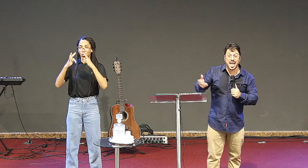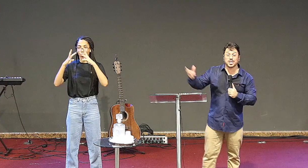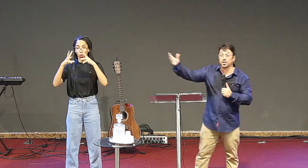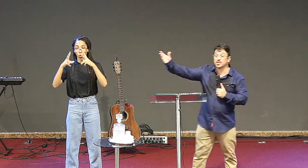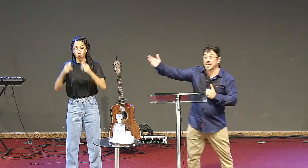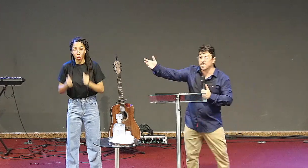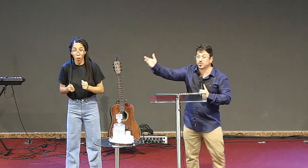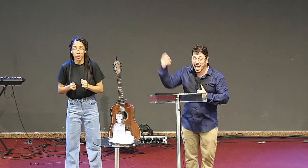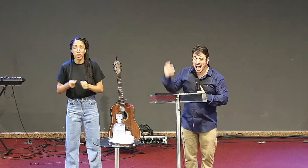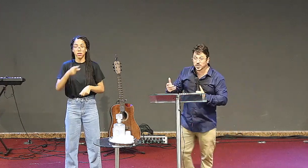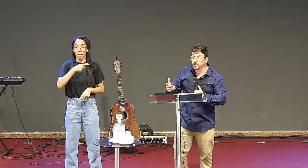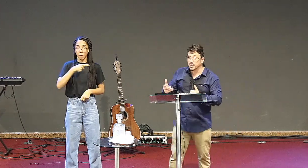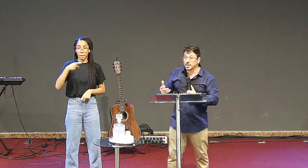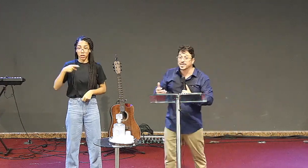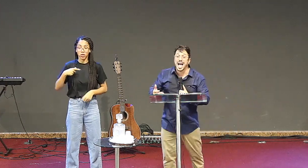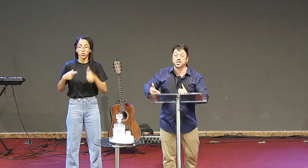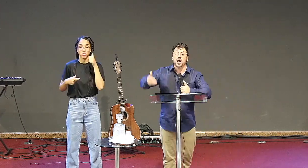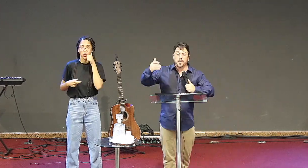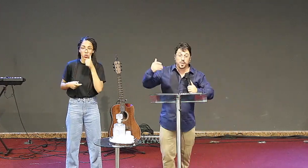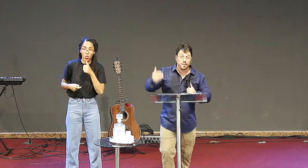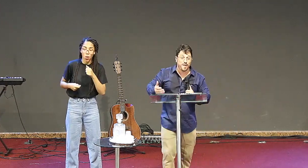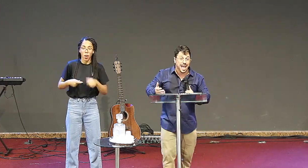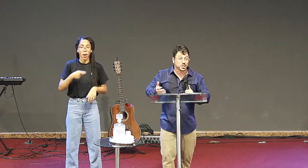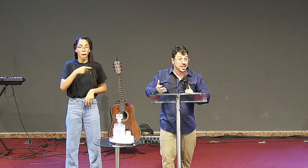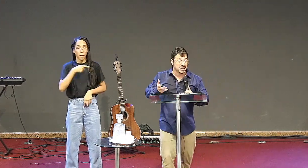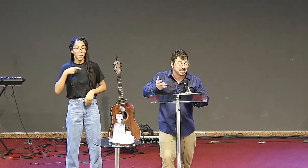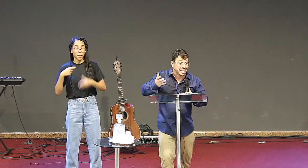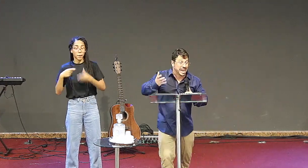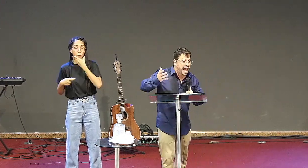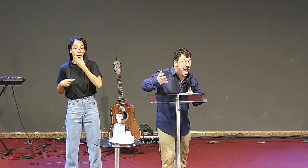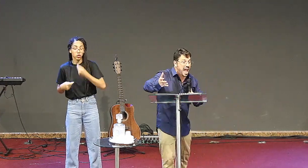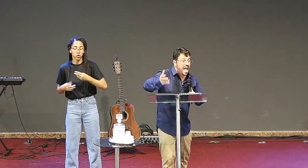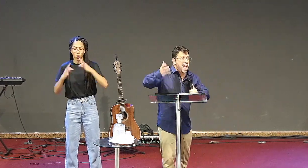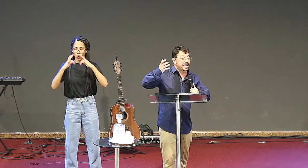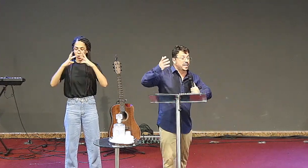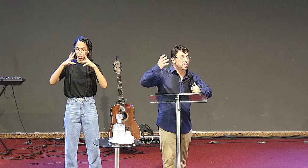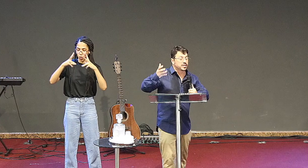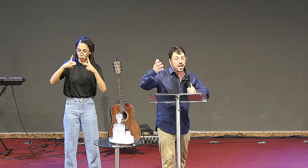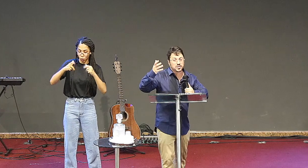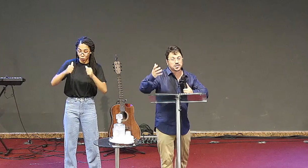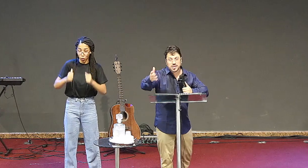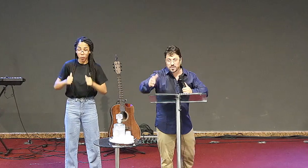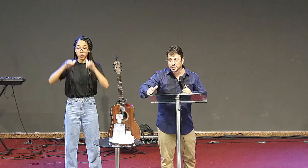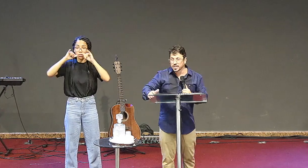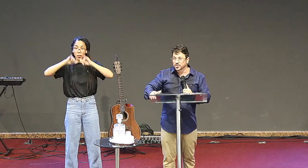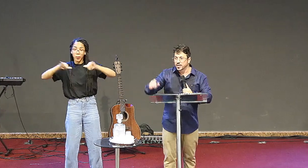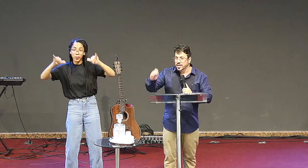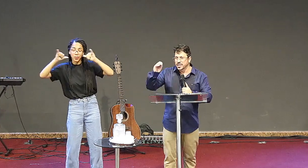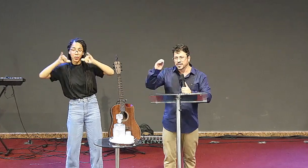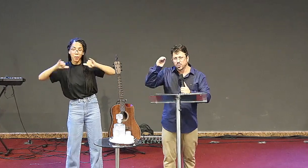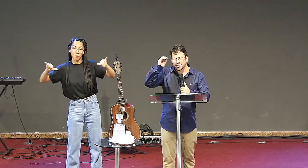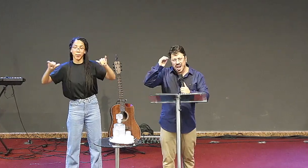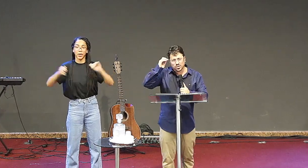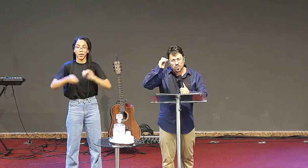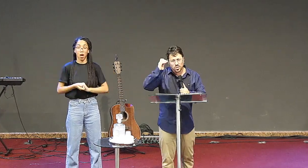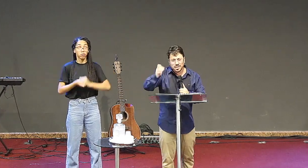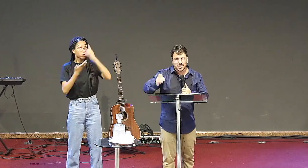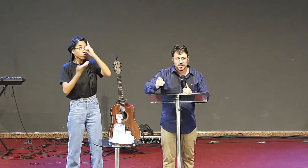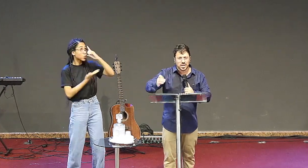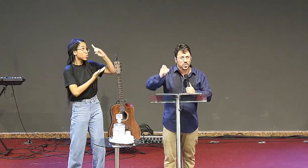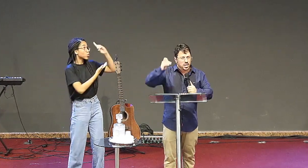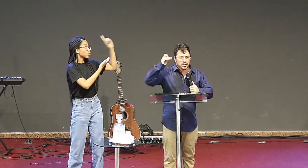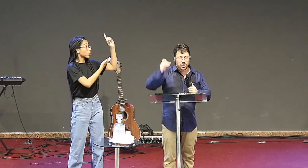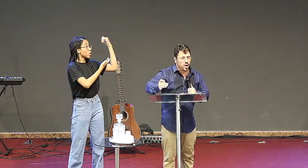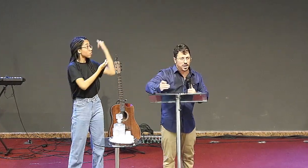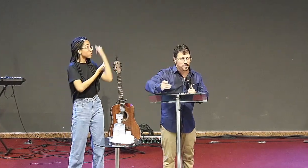sobre igreja e nós temos a responsabilidade profética de entregar aquilo que Deus está mandando, então trate com muita